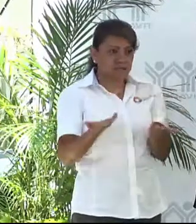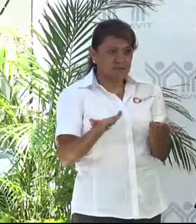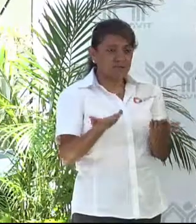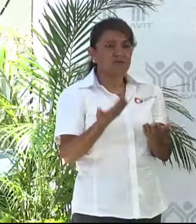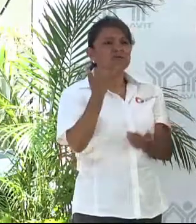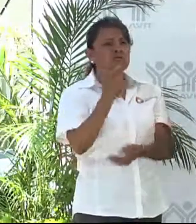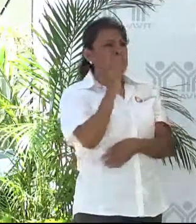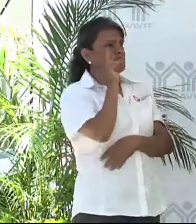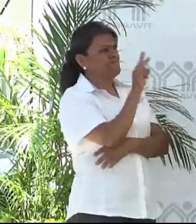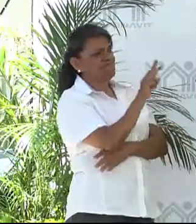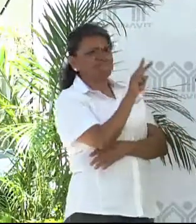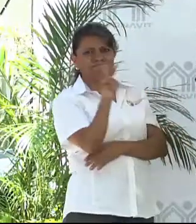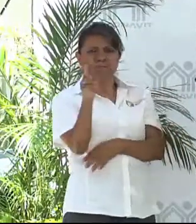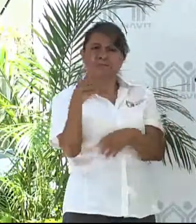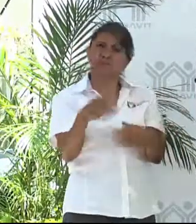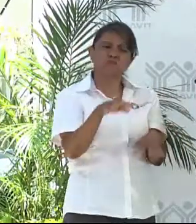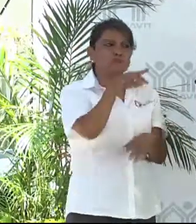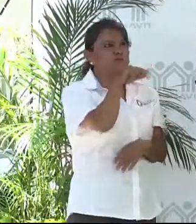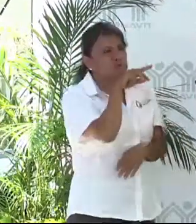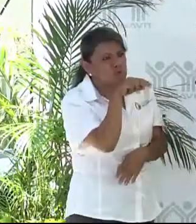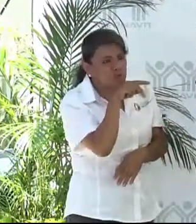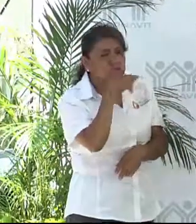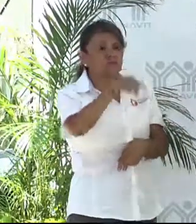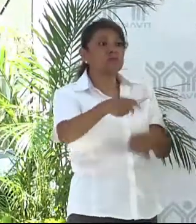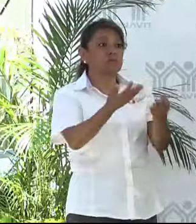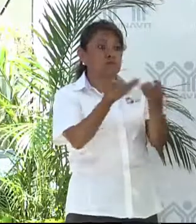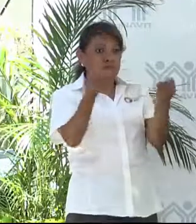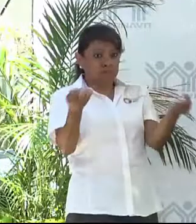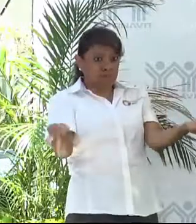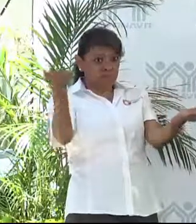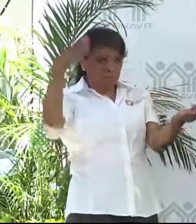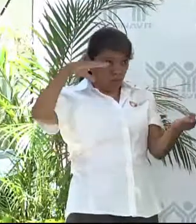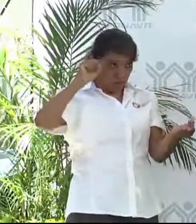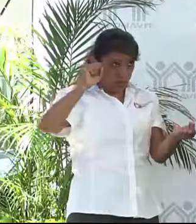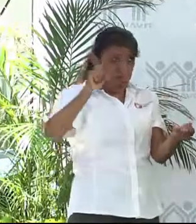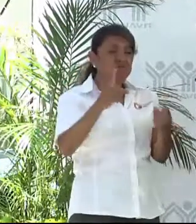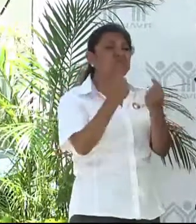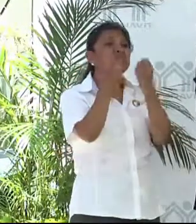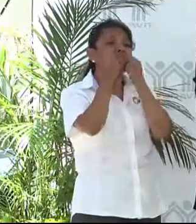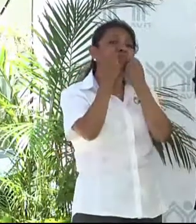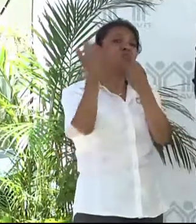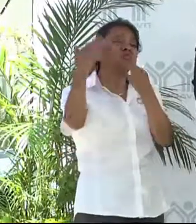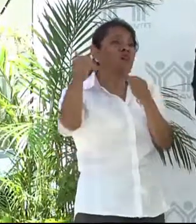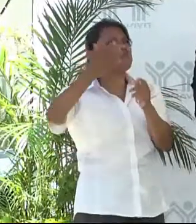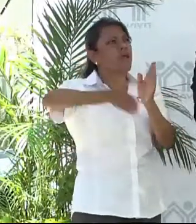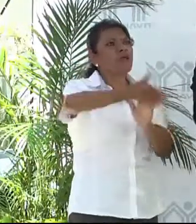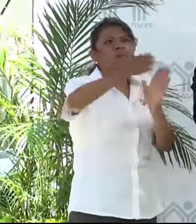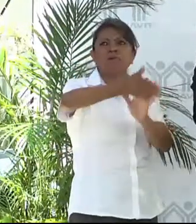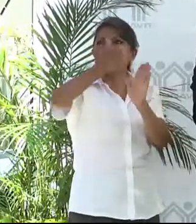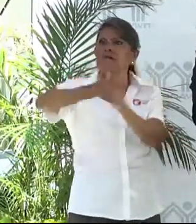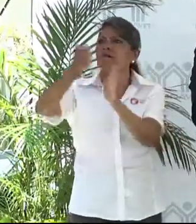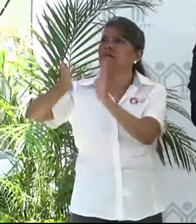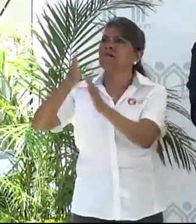y observamos con preocupación que en el territorio de Morelos, sin ton ni son, se construyeron